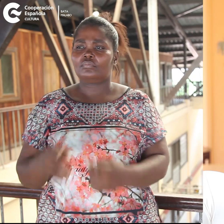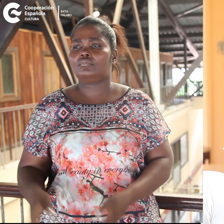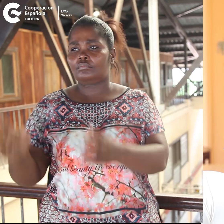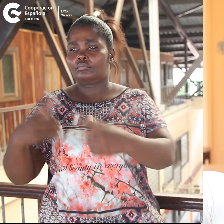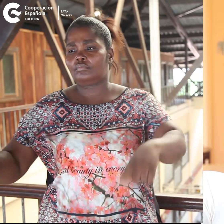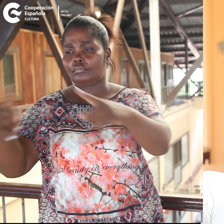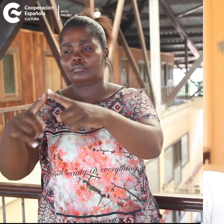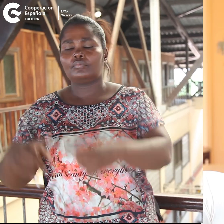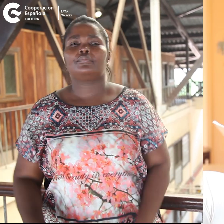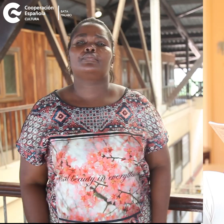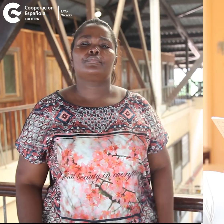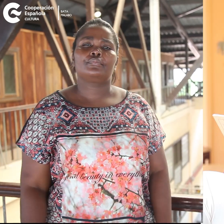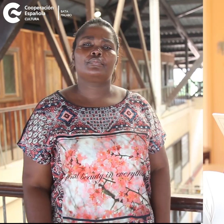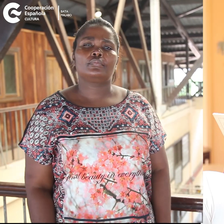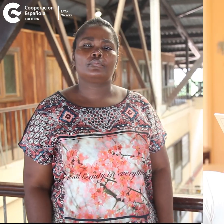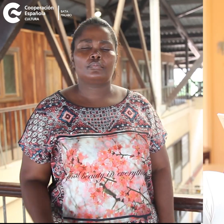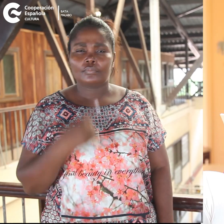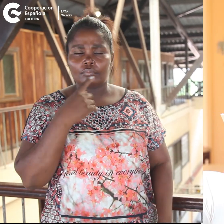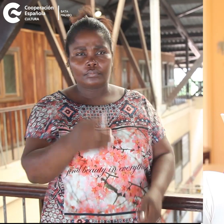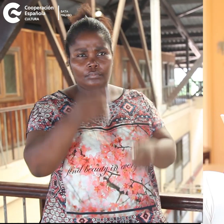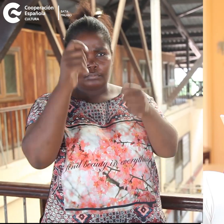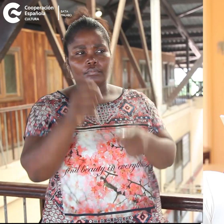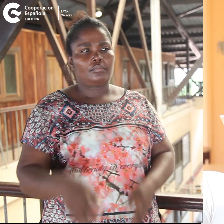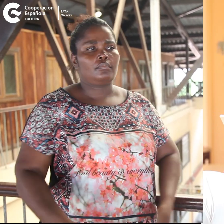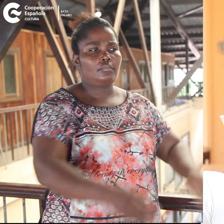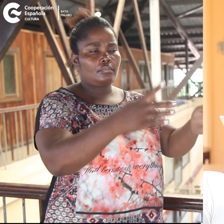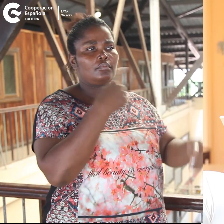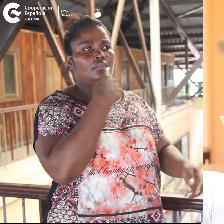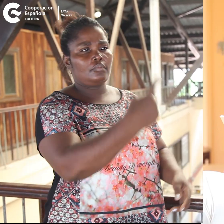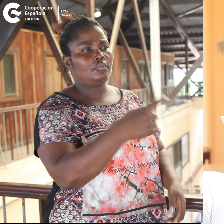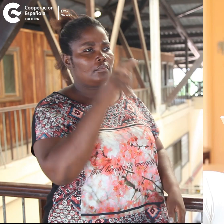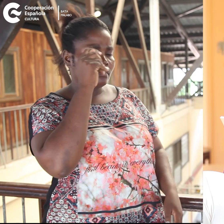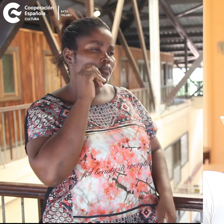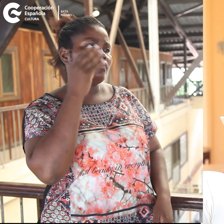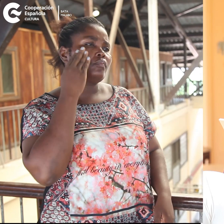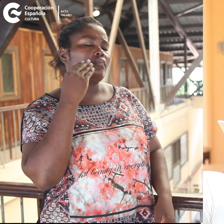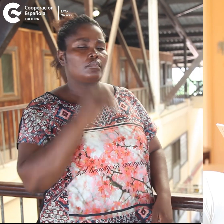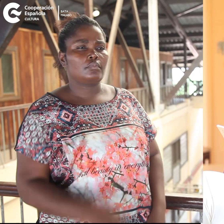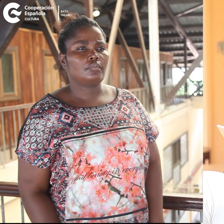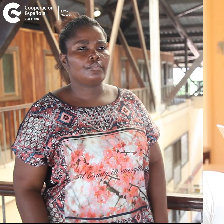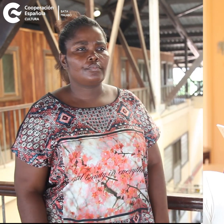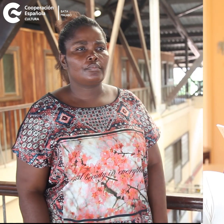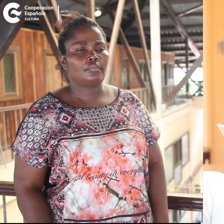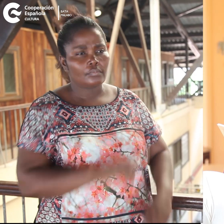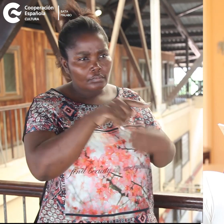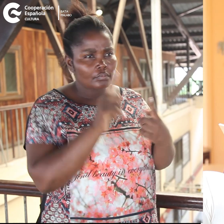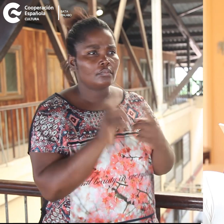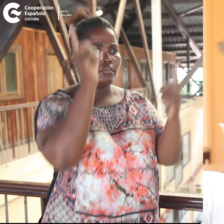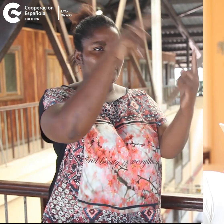destino. El pescador tomó el camino que le indicó Mona Vitombari. Cuando alcanzó el